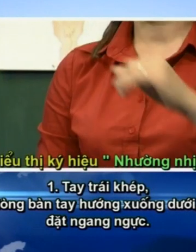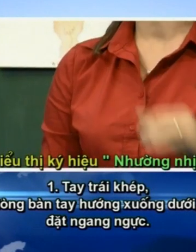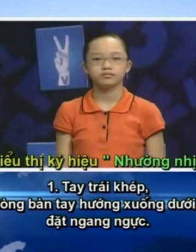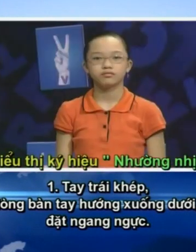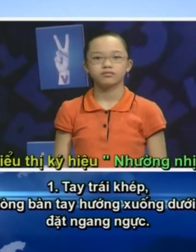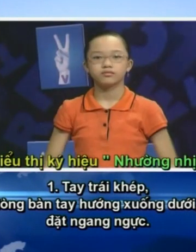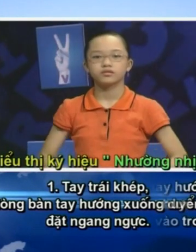ngực